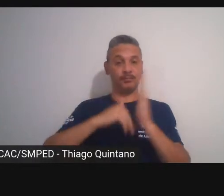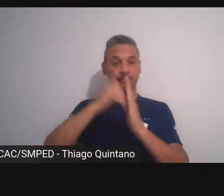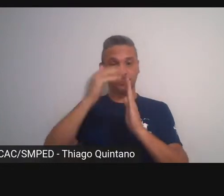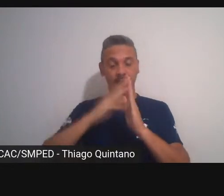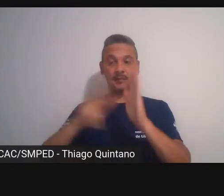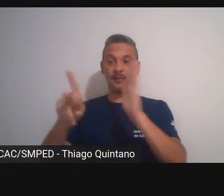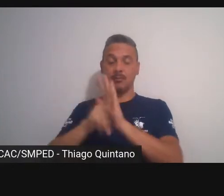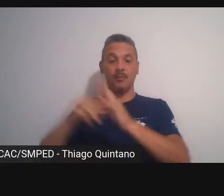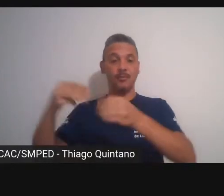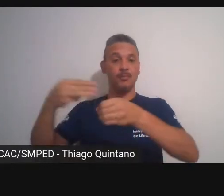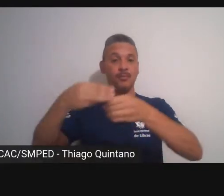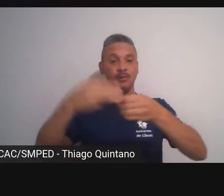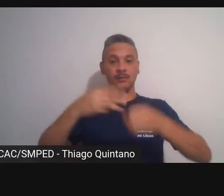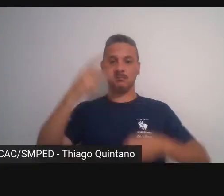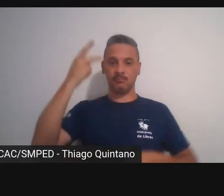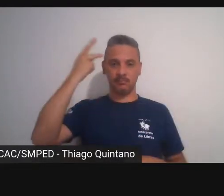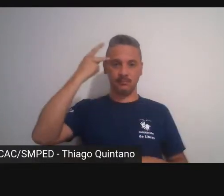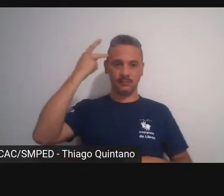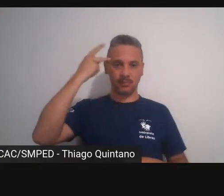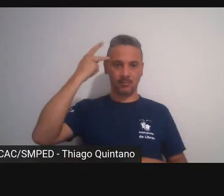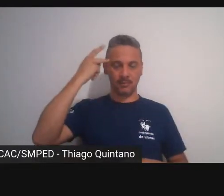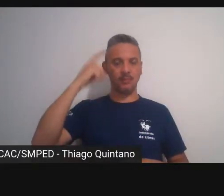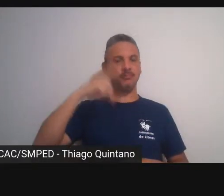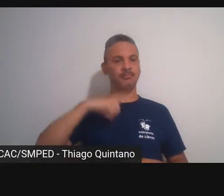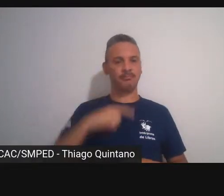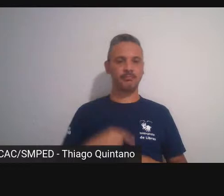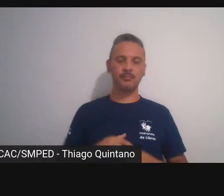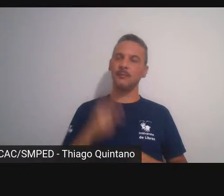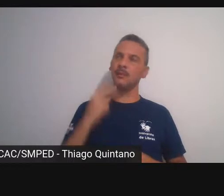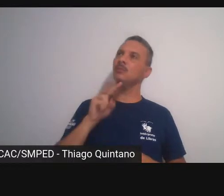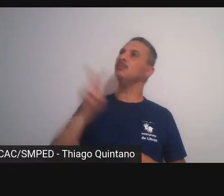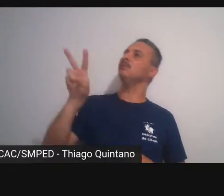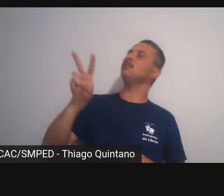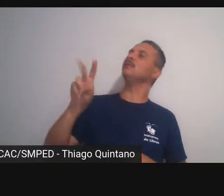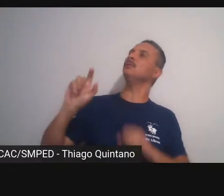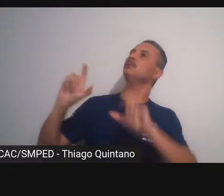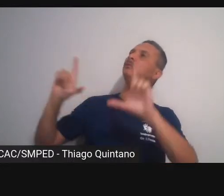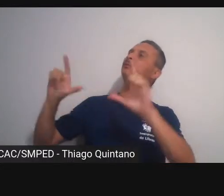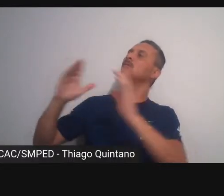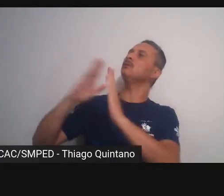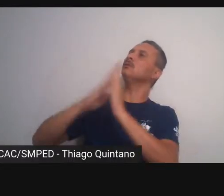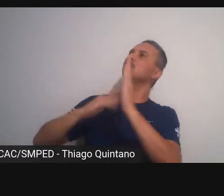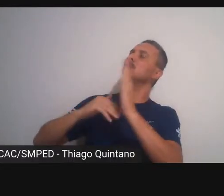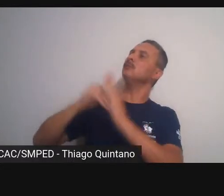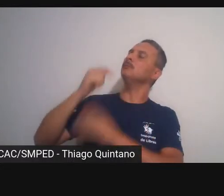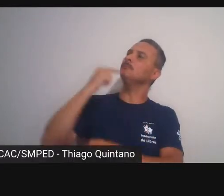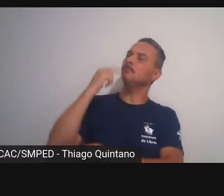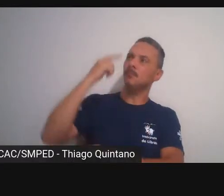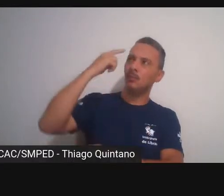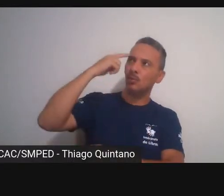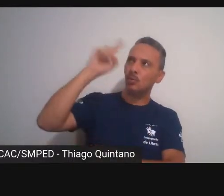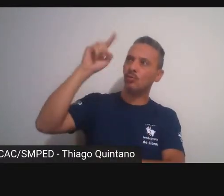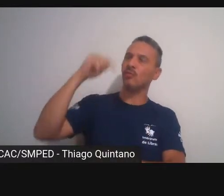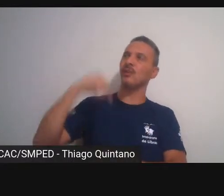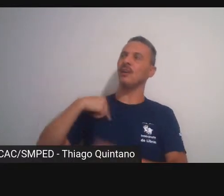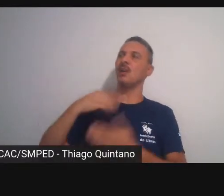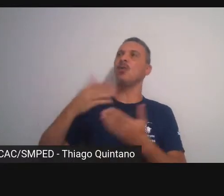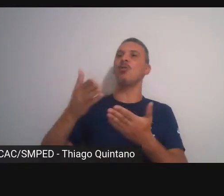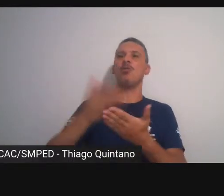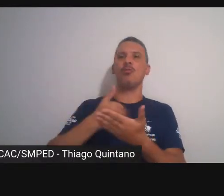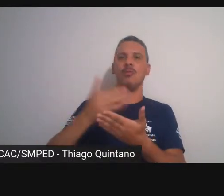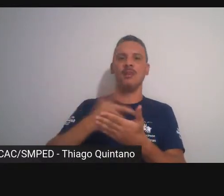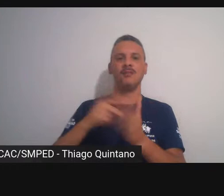São Paulo as duas foram fotografadas e eu olhei e falei assim um dia eu vou fazer um livro do Jaraguá